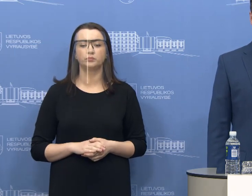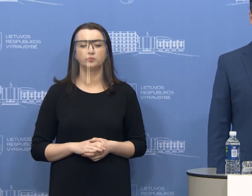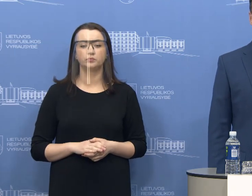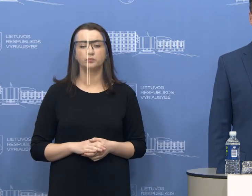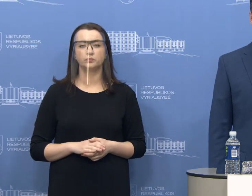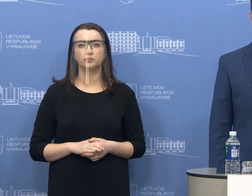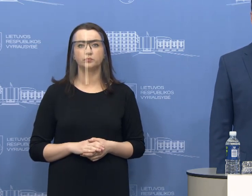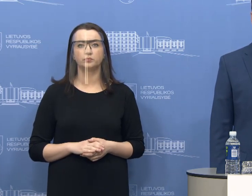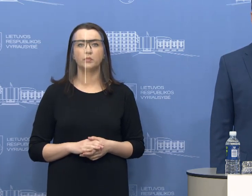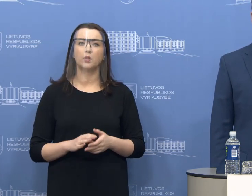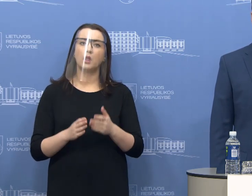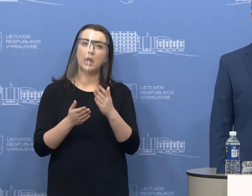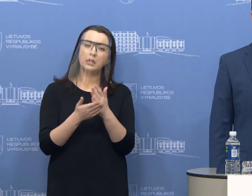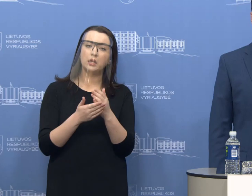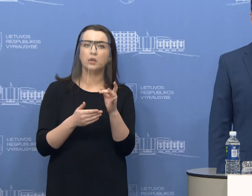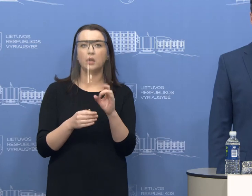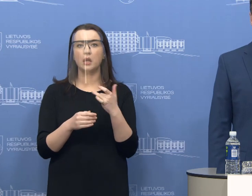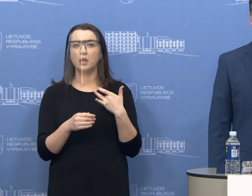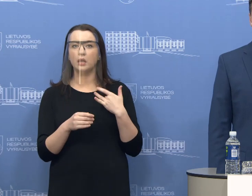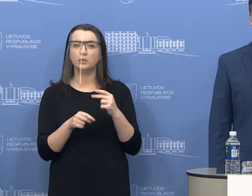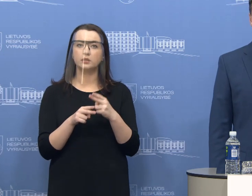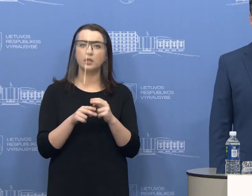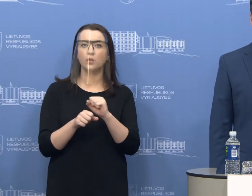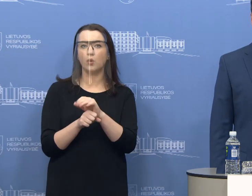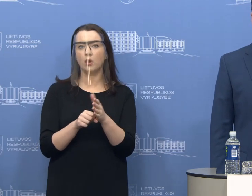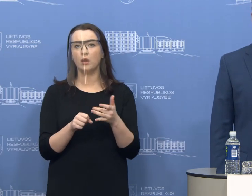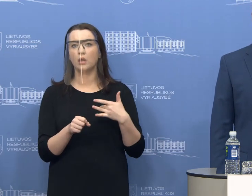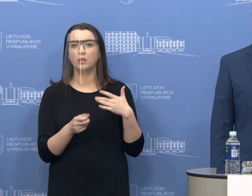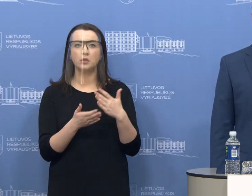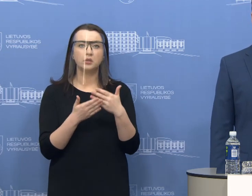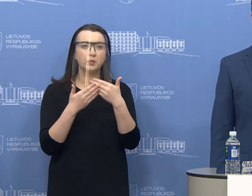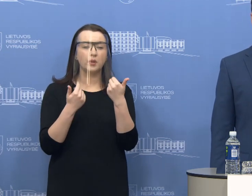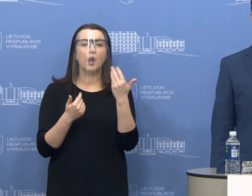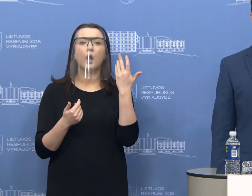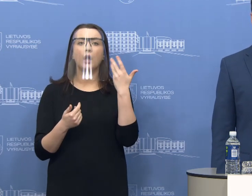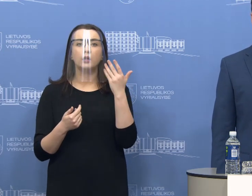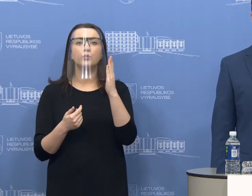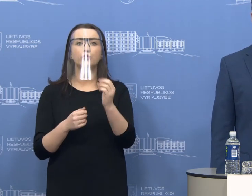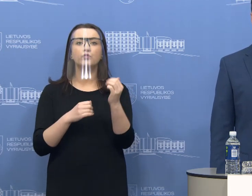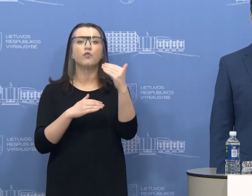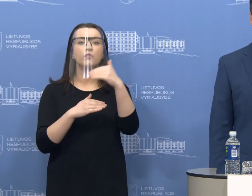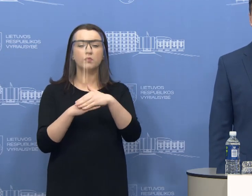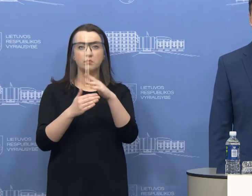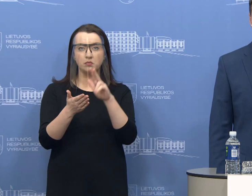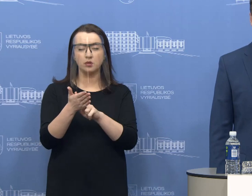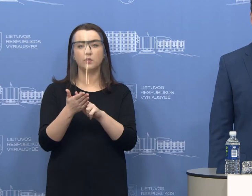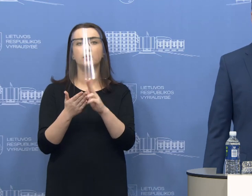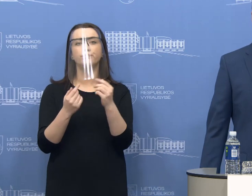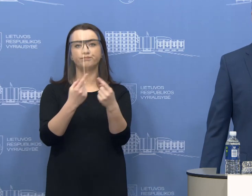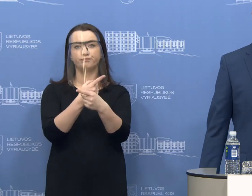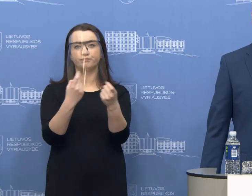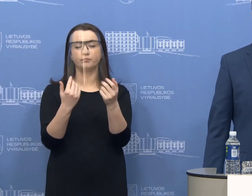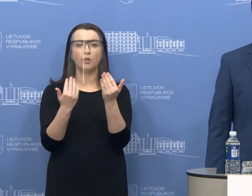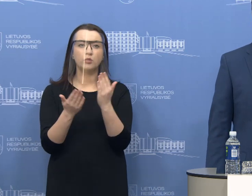Ar yra įtariamų dėl koronavirso? Nu, kuomet bus nustatytas faktas, jeigu toks bus, mes patvirtinsime. čia